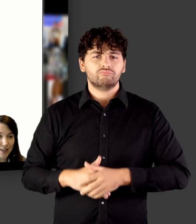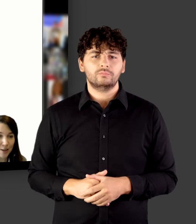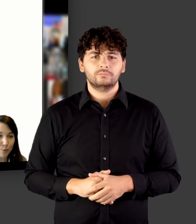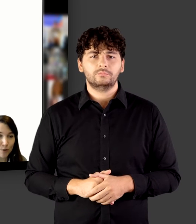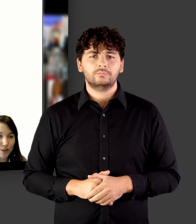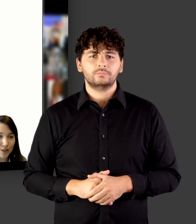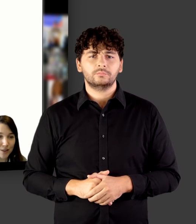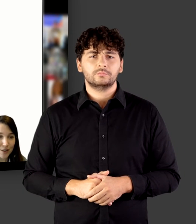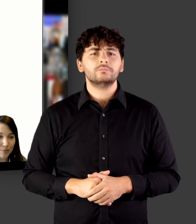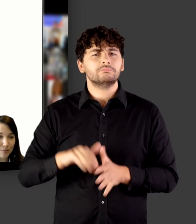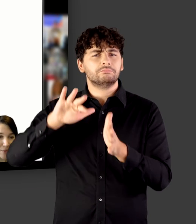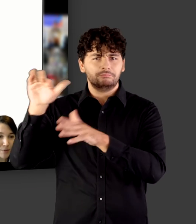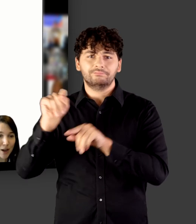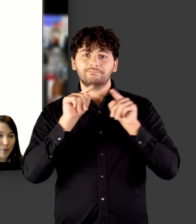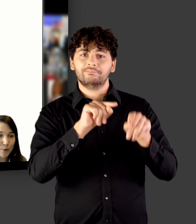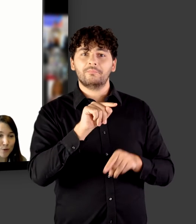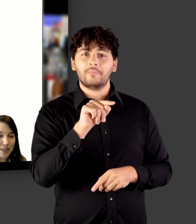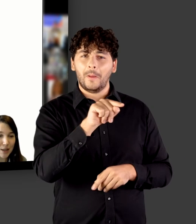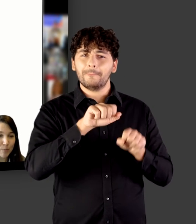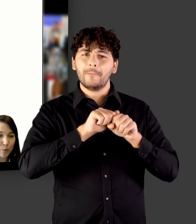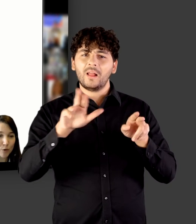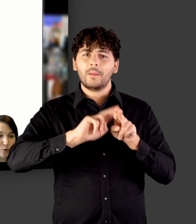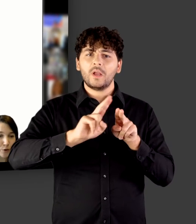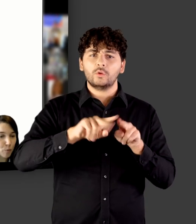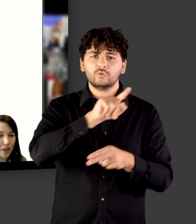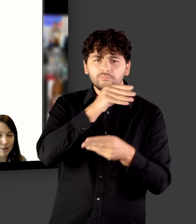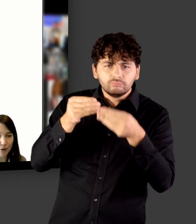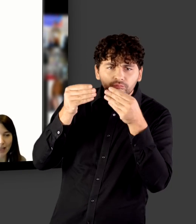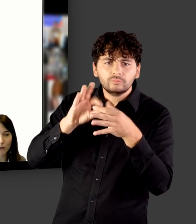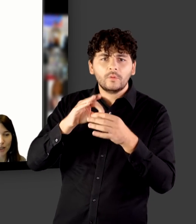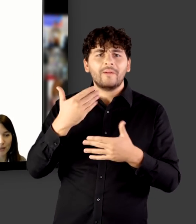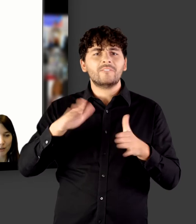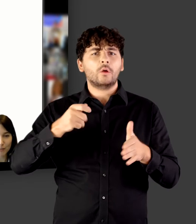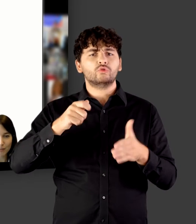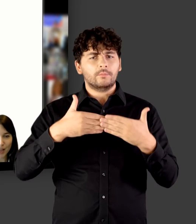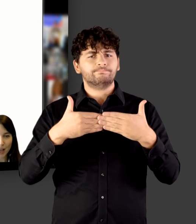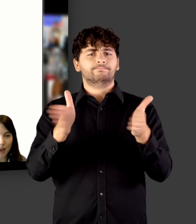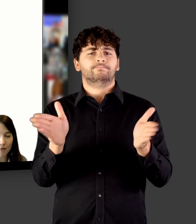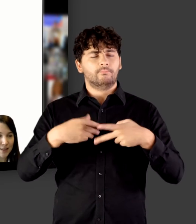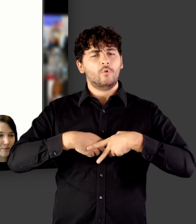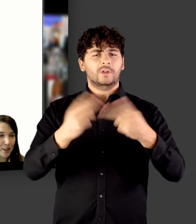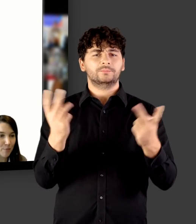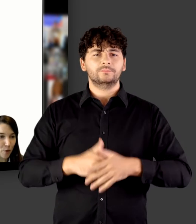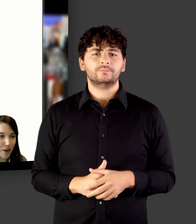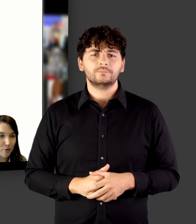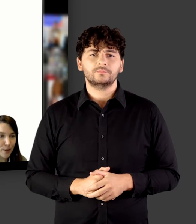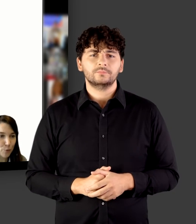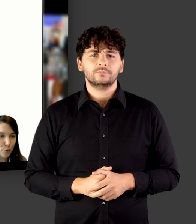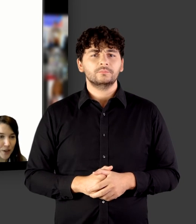an unser Medienbearbeitungsteam und wird umgehend freigeschaltet. Wenn Sie noch mehr Informationen zu Media